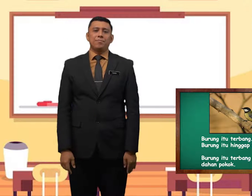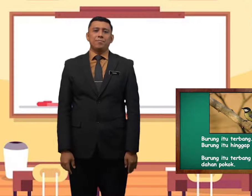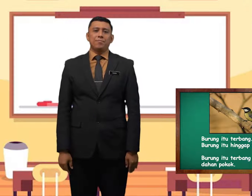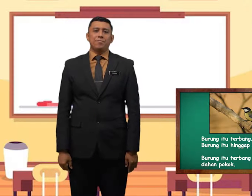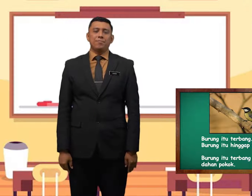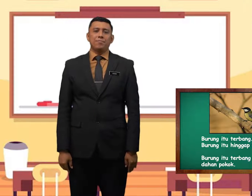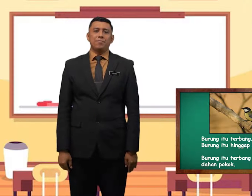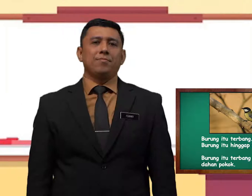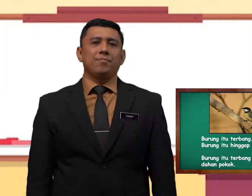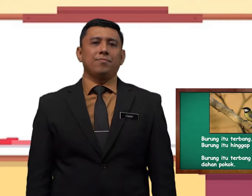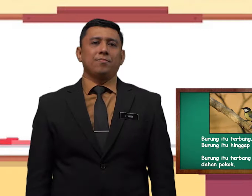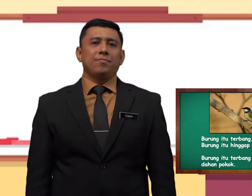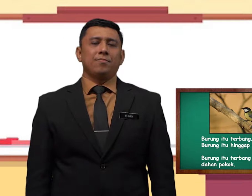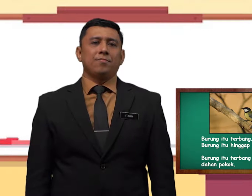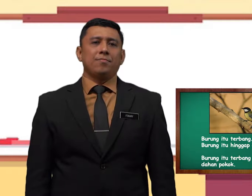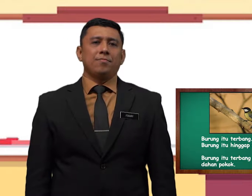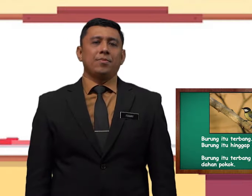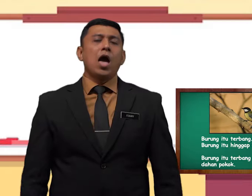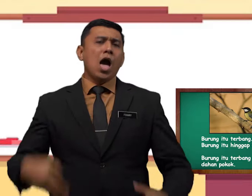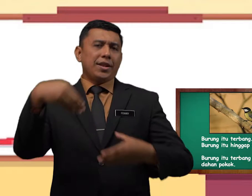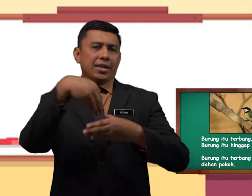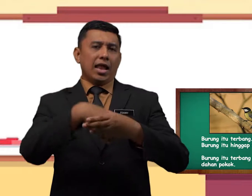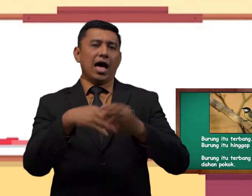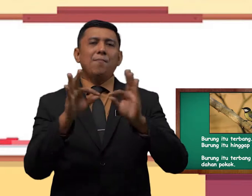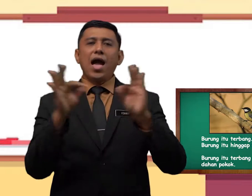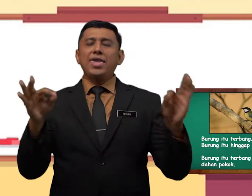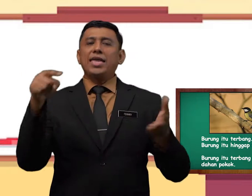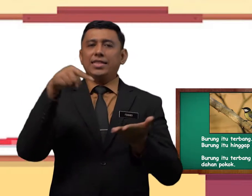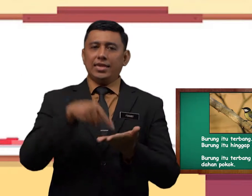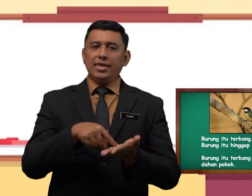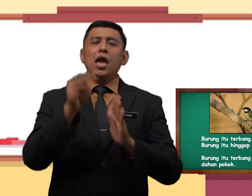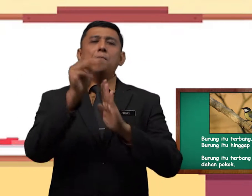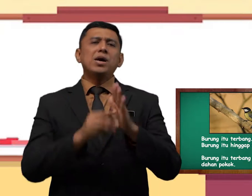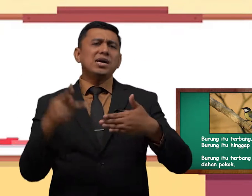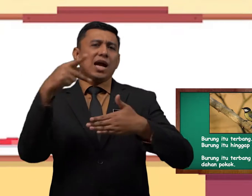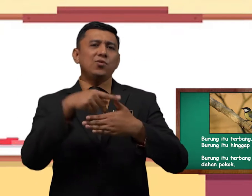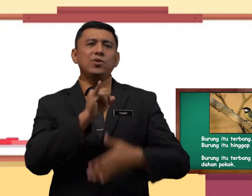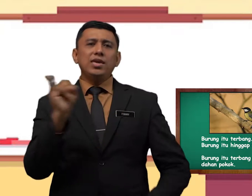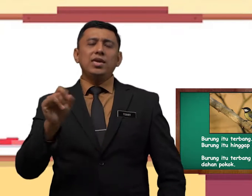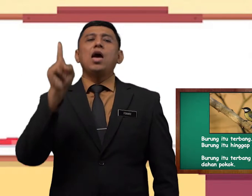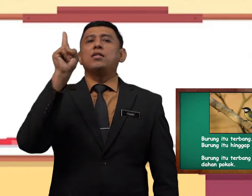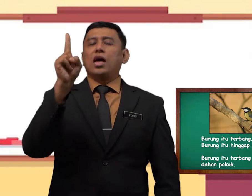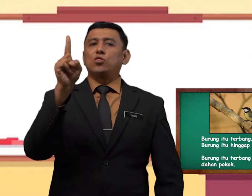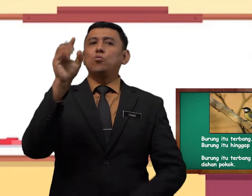berlaku berlaku dalam ayat ini mengandungi satu